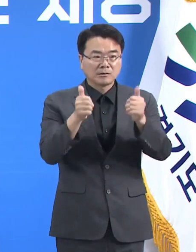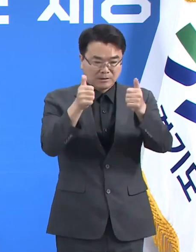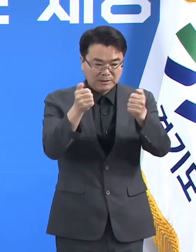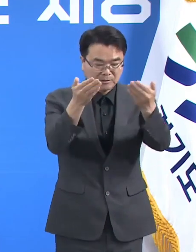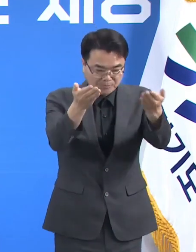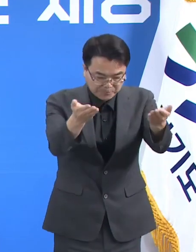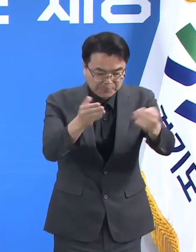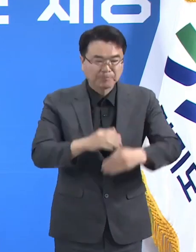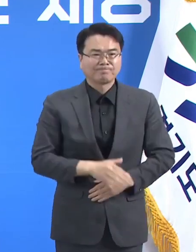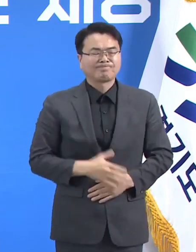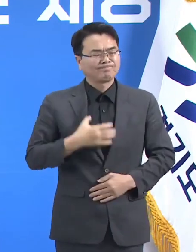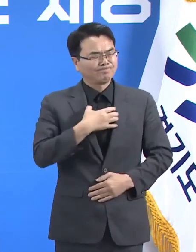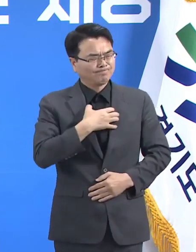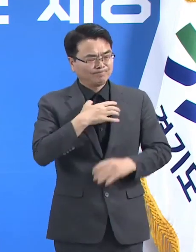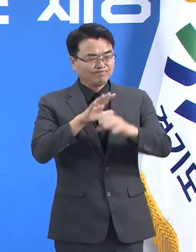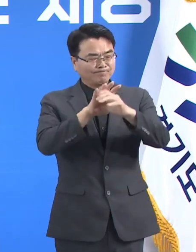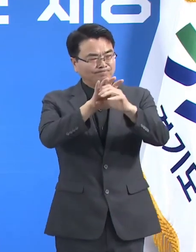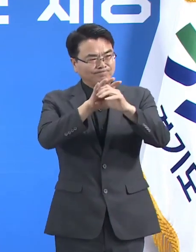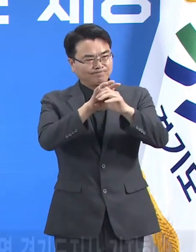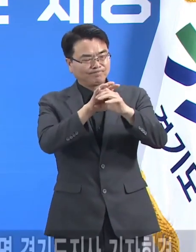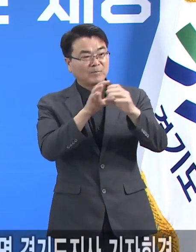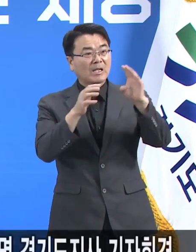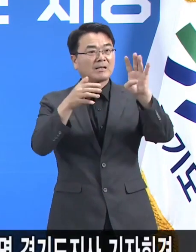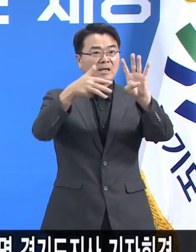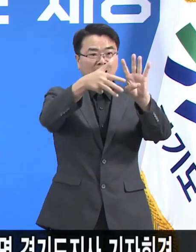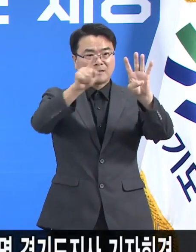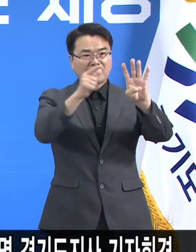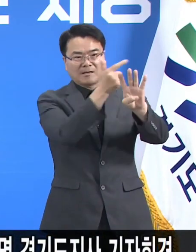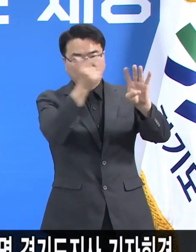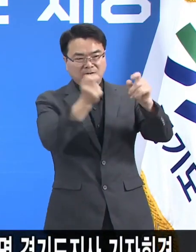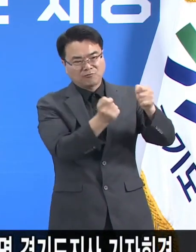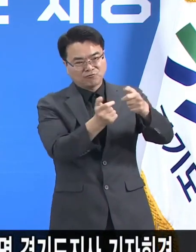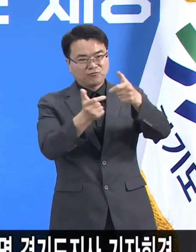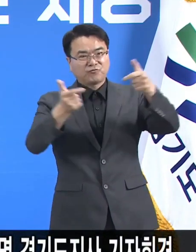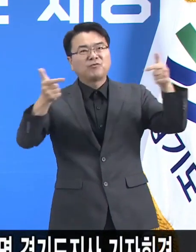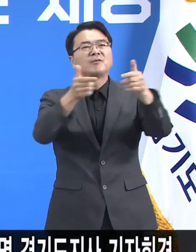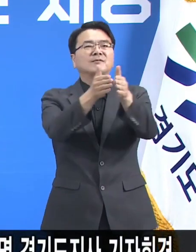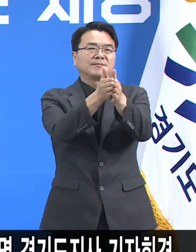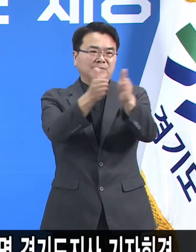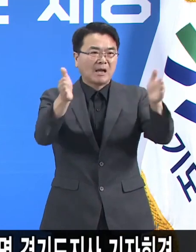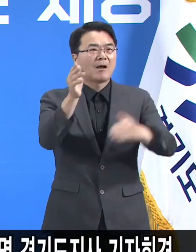우려했던 코로나19 4차 대유행이 시작됐습니다.